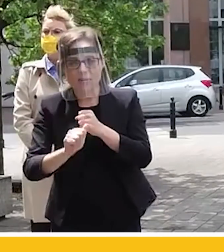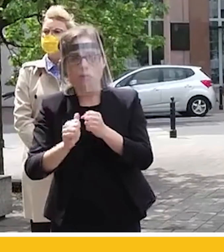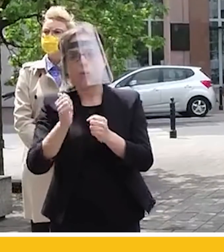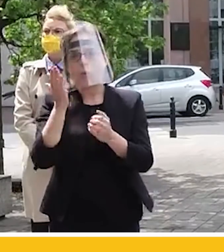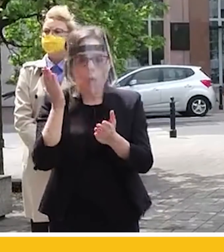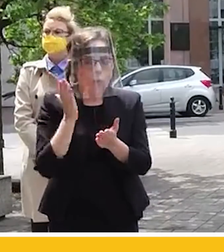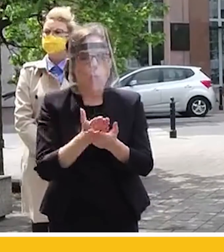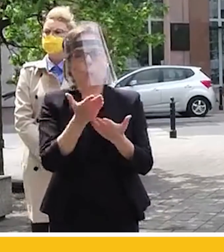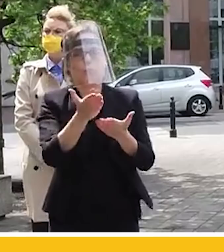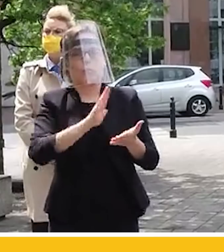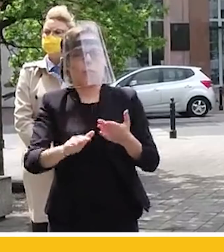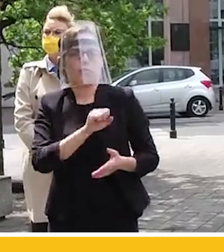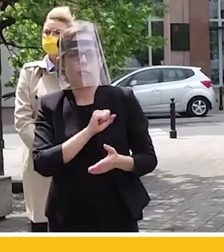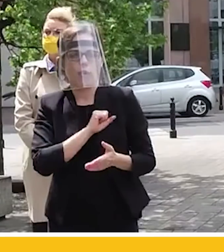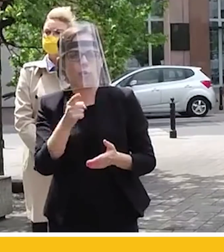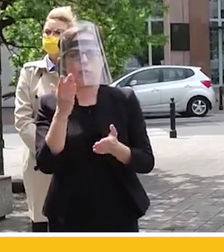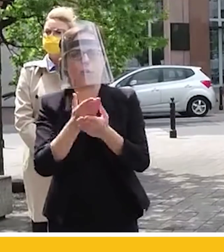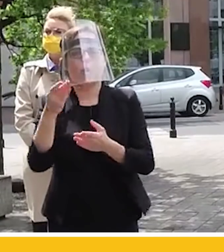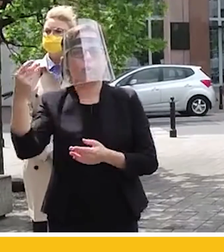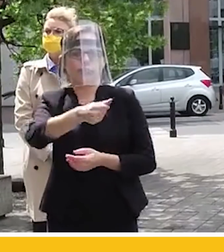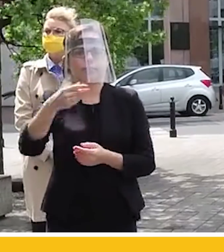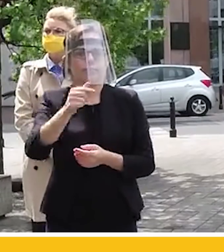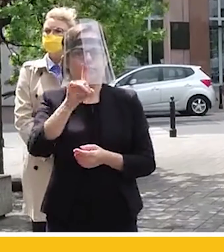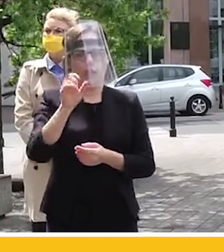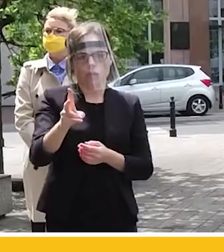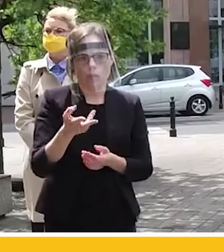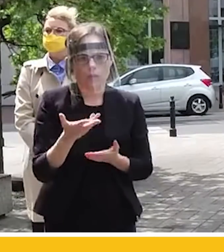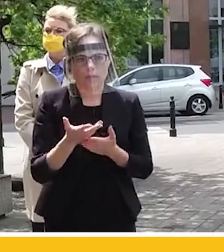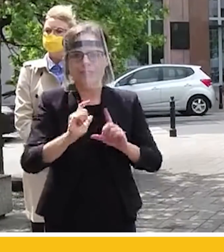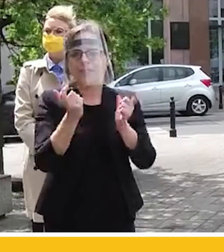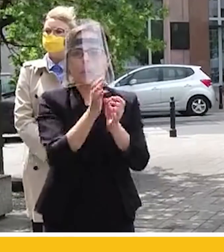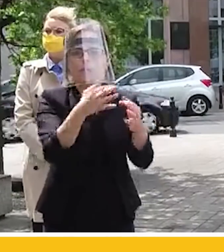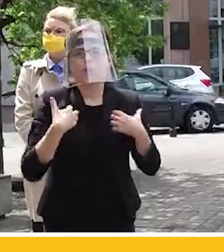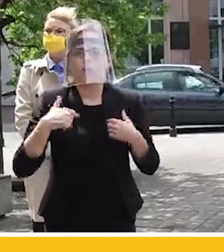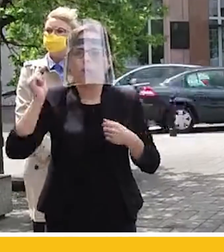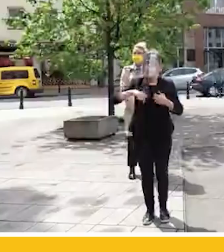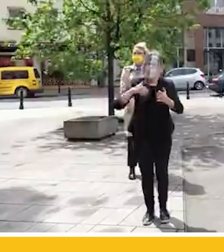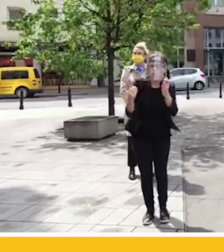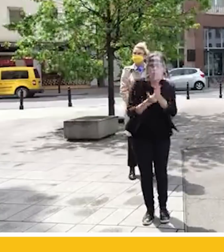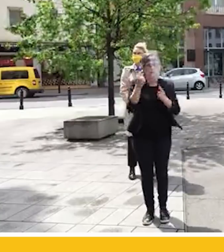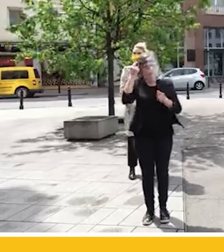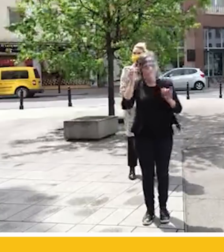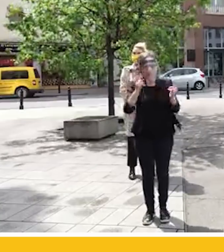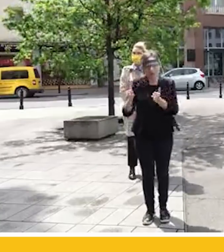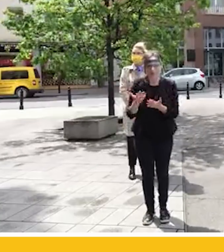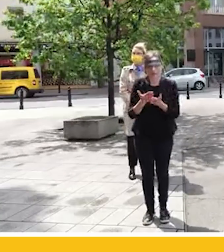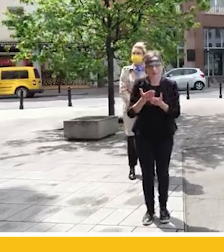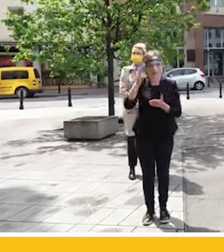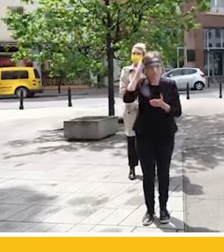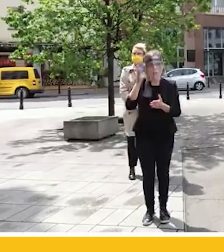musieli zacząć funkcjonować na zasiłku dla bezrobotnych. Będą musieli całe swoje życie układać od początku. Wiemy o 150